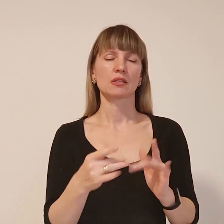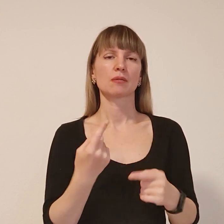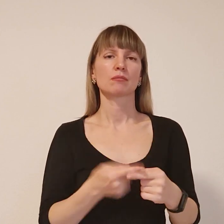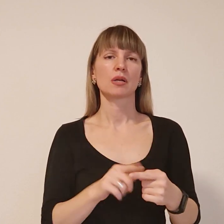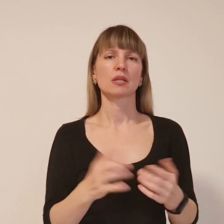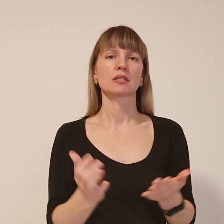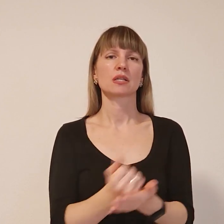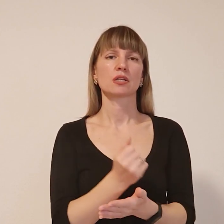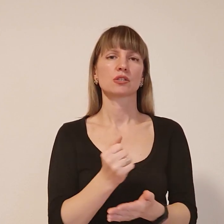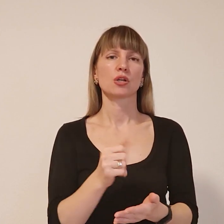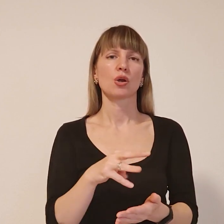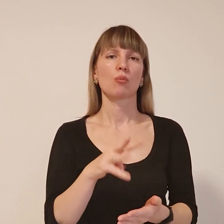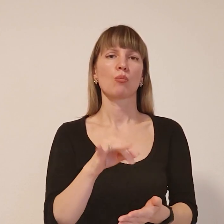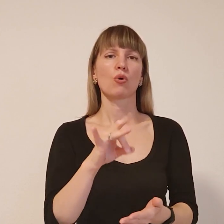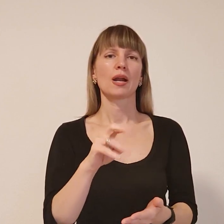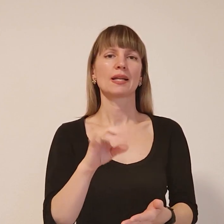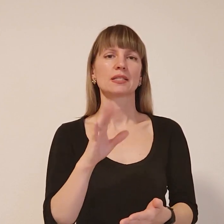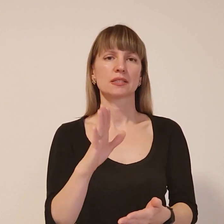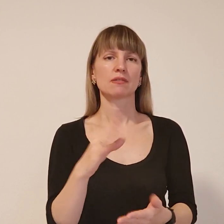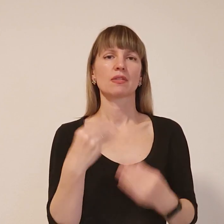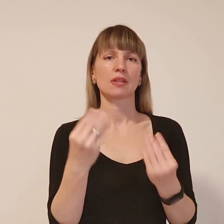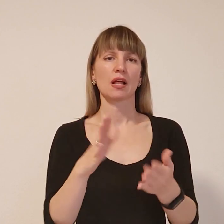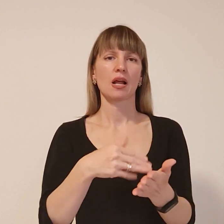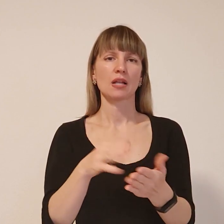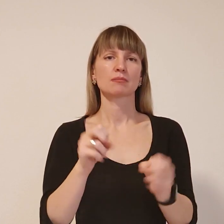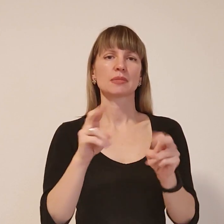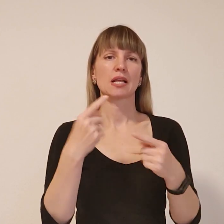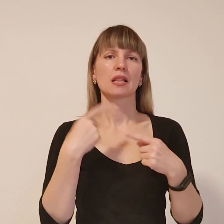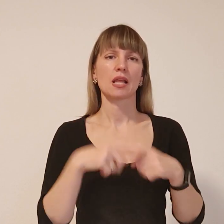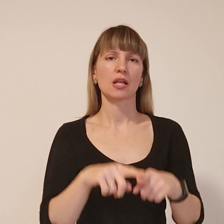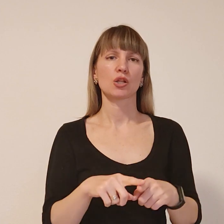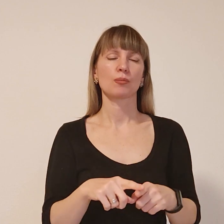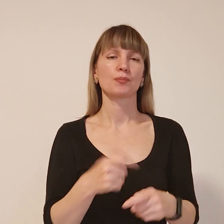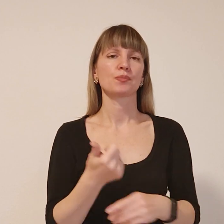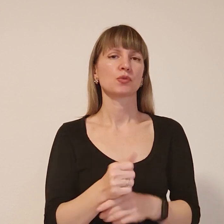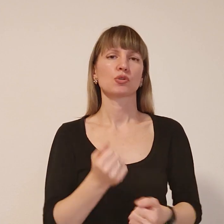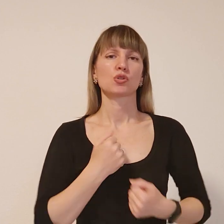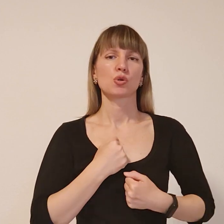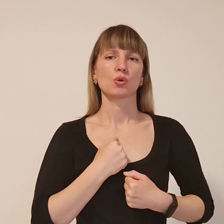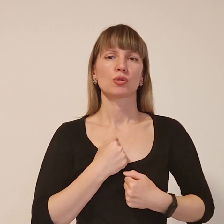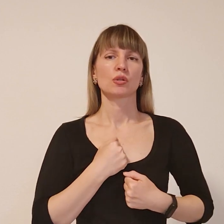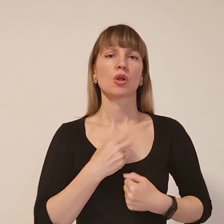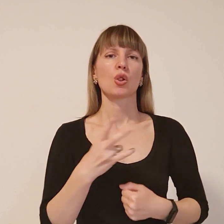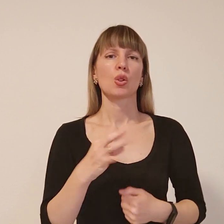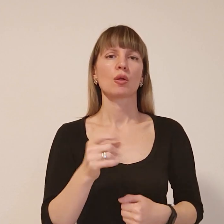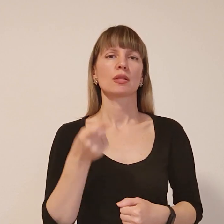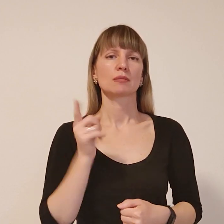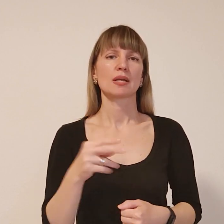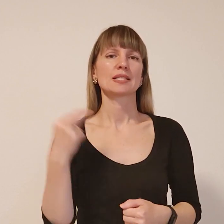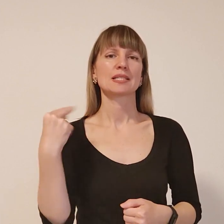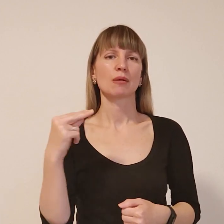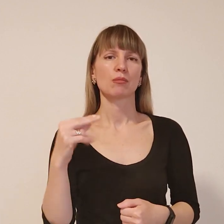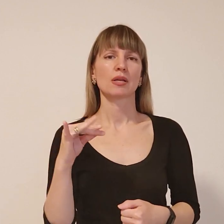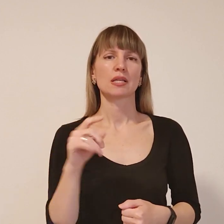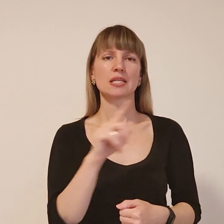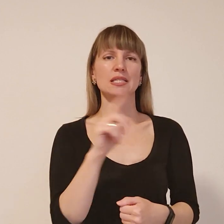знайшли моралістів, виділили фарбу та спеціальну техніку. Дуже шкода. Насправді, Запоріжжя і буква «З»